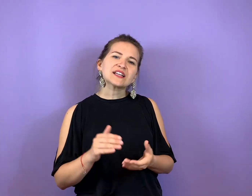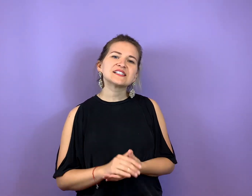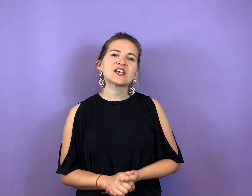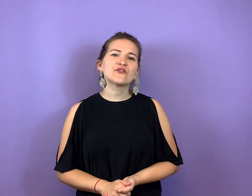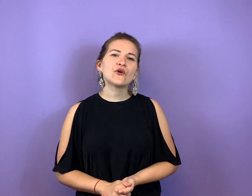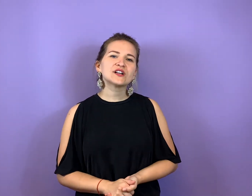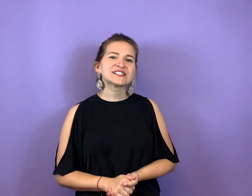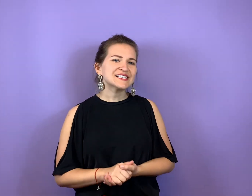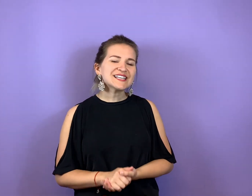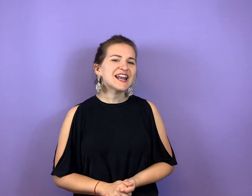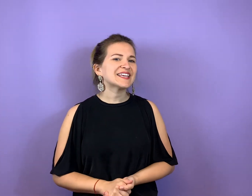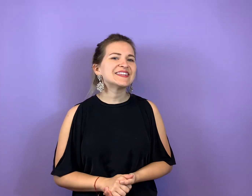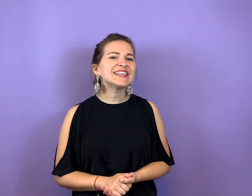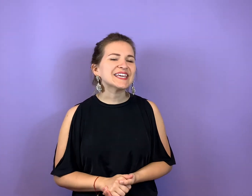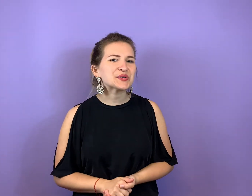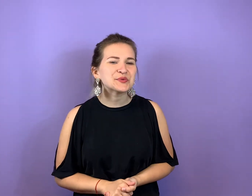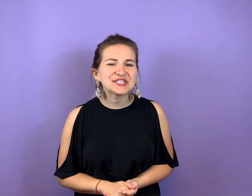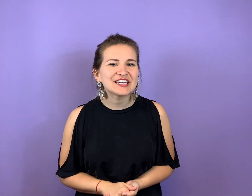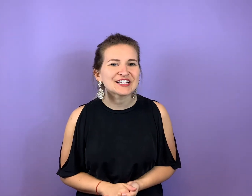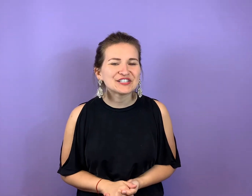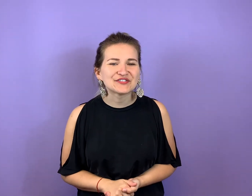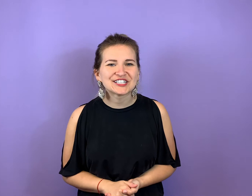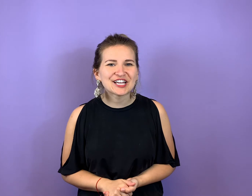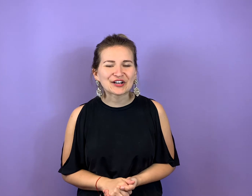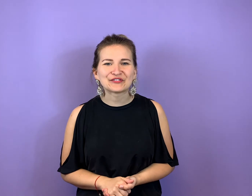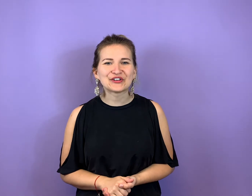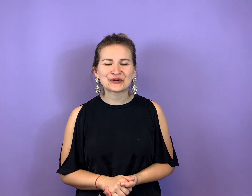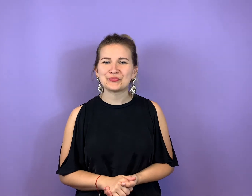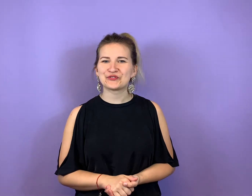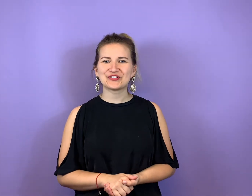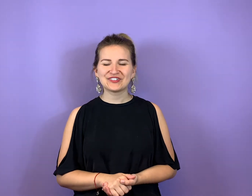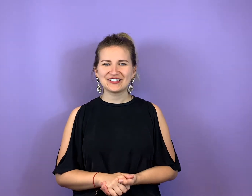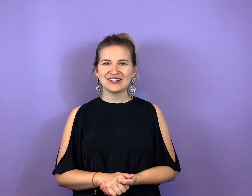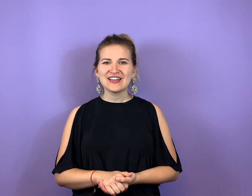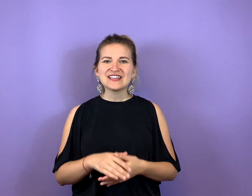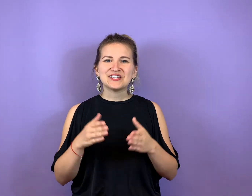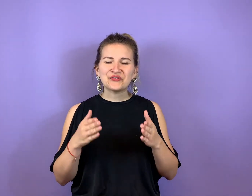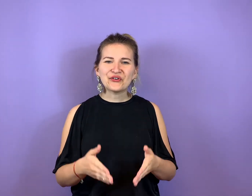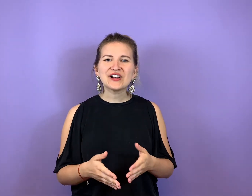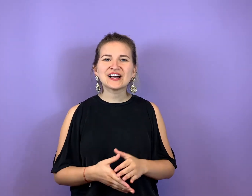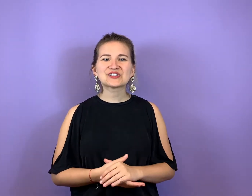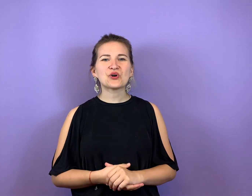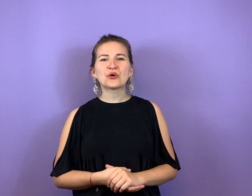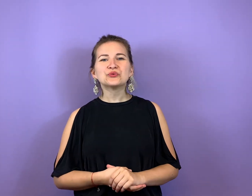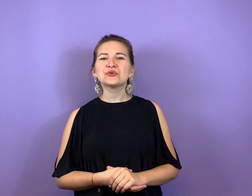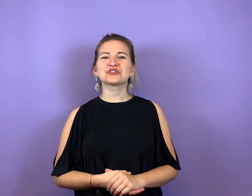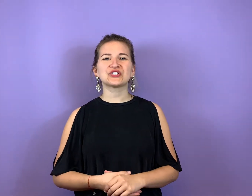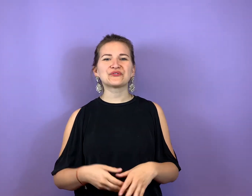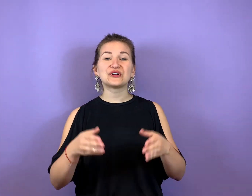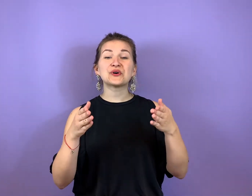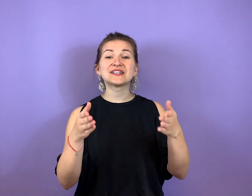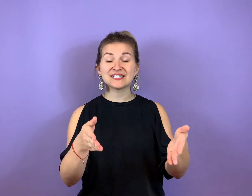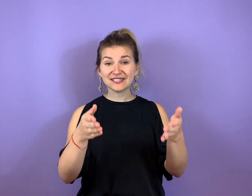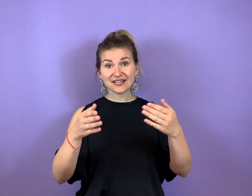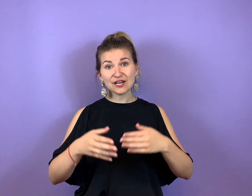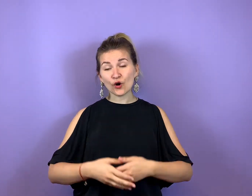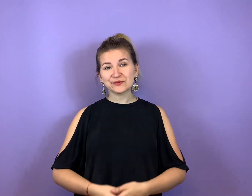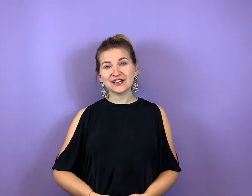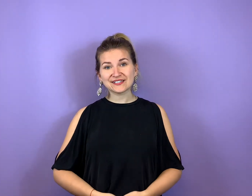diese Erfolge sicherlich nicht mit negativen Gedanken verknüpft. Die Erfolge hast du auch nur geschafft, weil du an dich geglaubt hast,